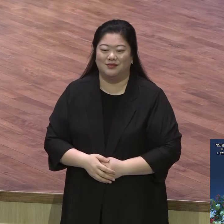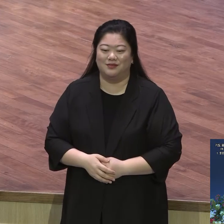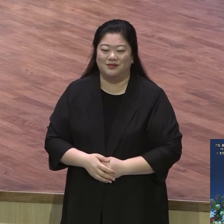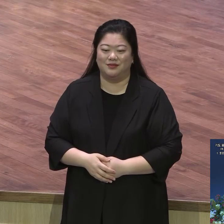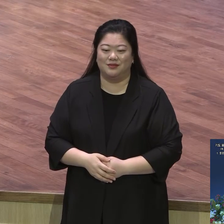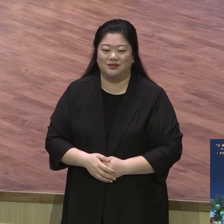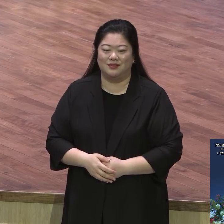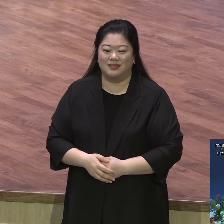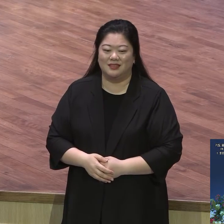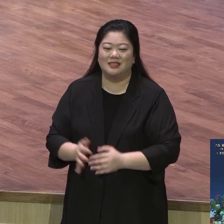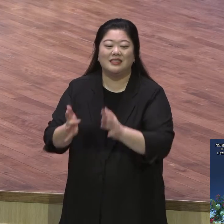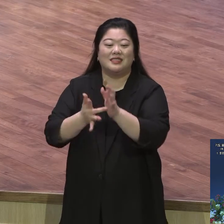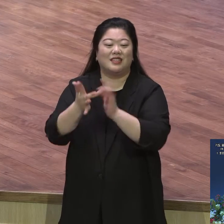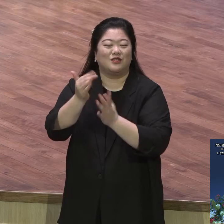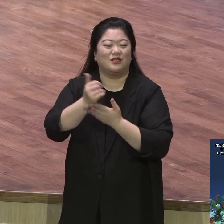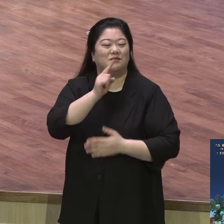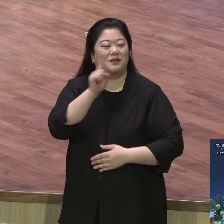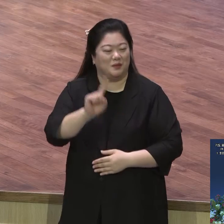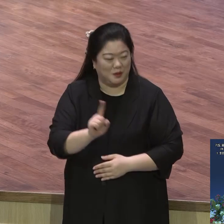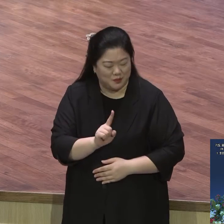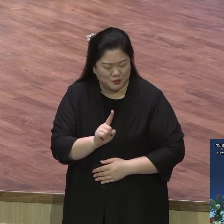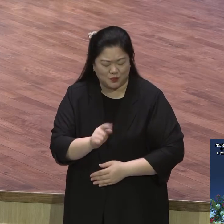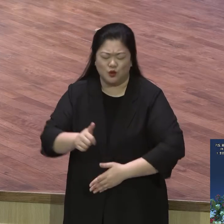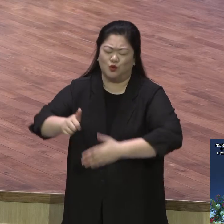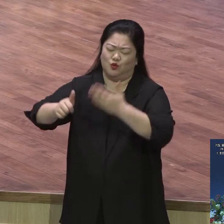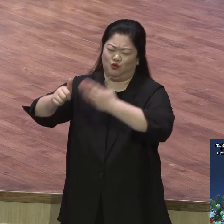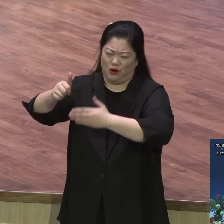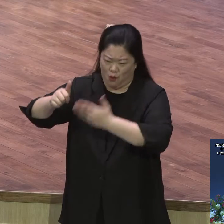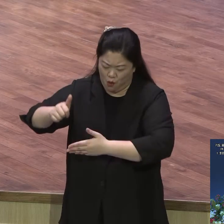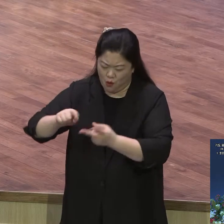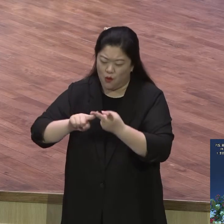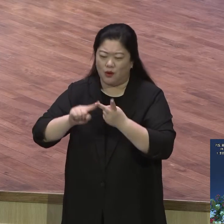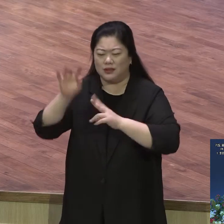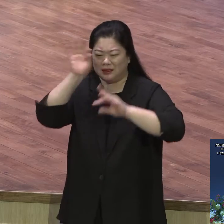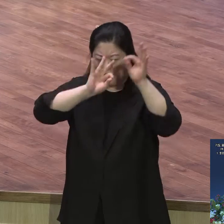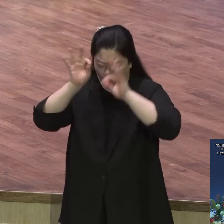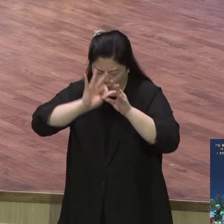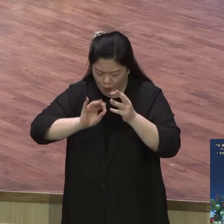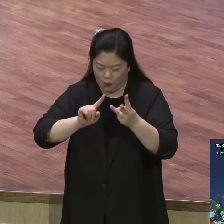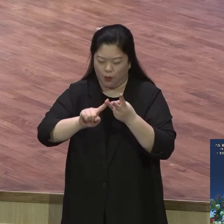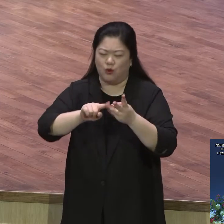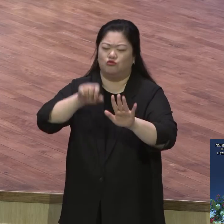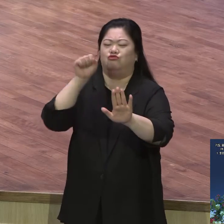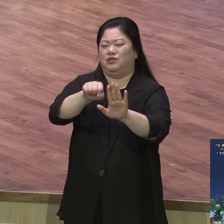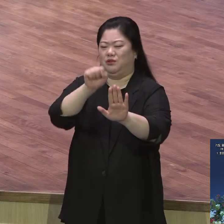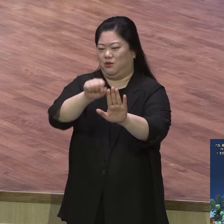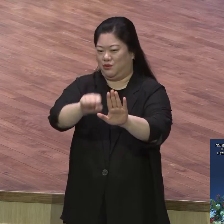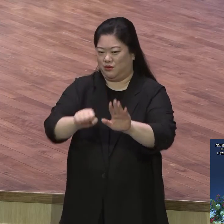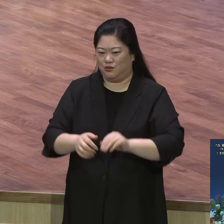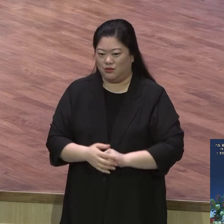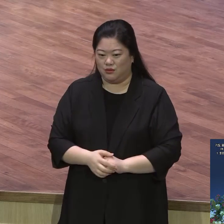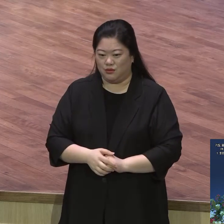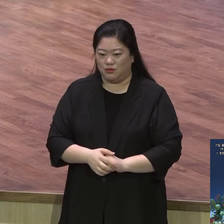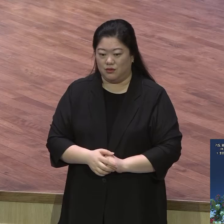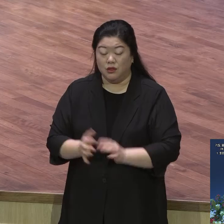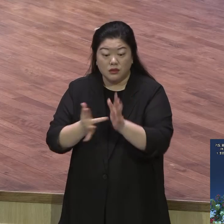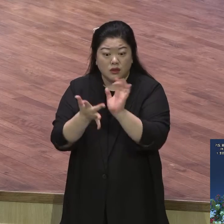그렇게 기도의 사람으로 살도록 말씀하고 있어요 성령이 내 안에 예수 믿는 순간